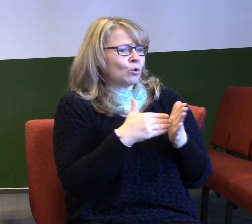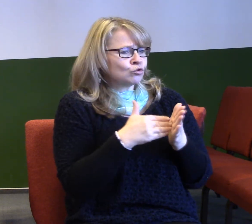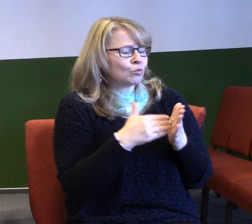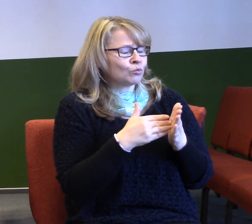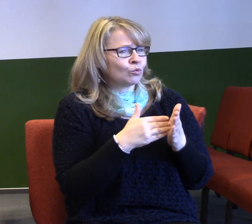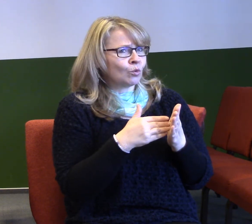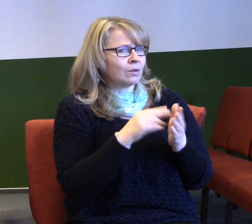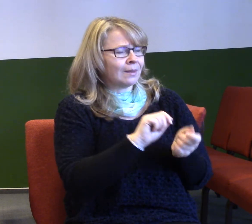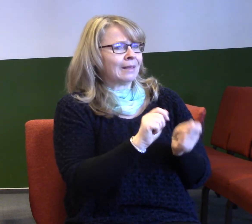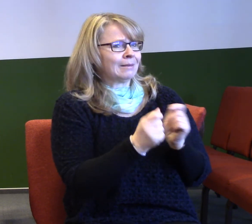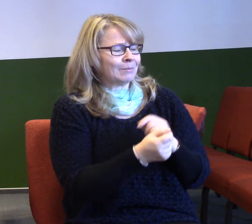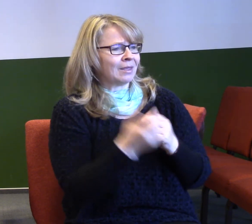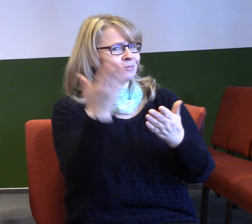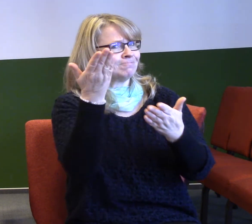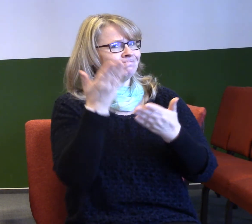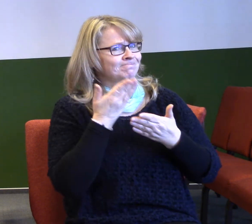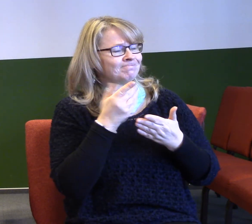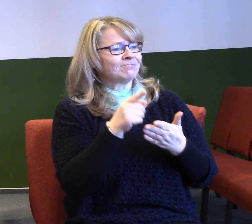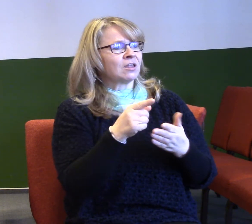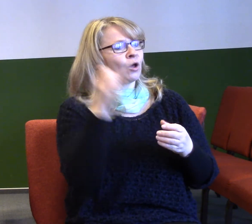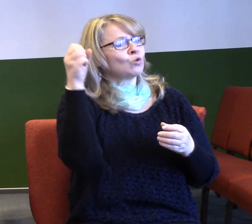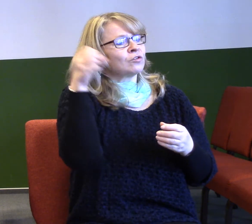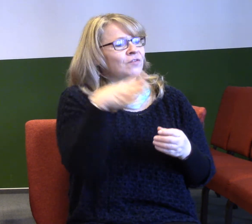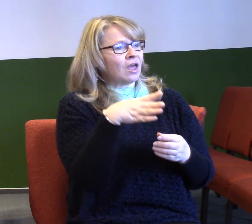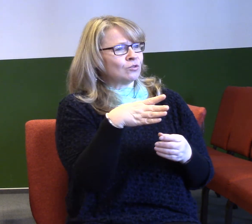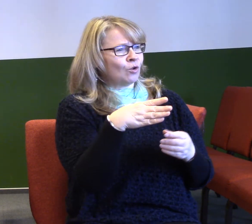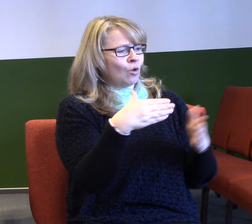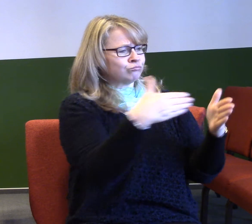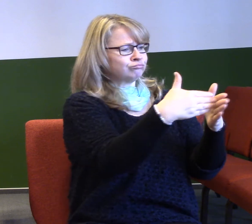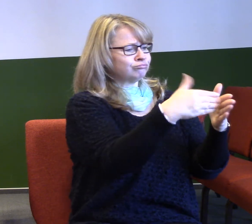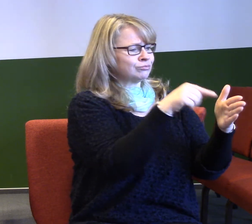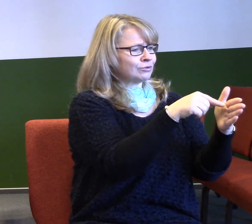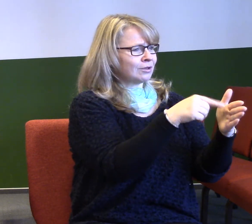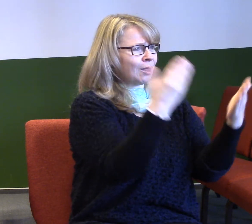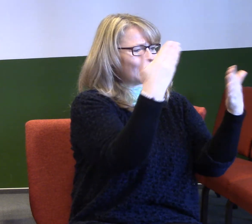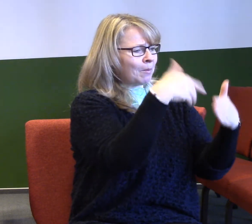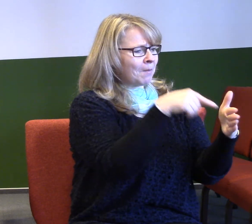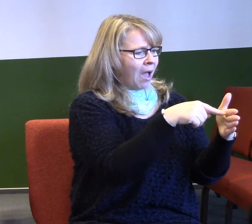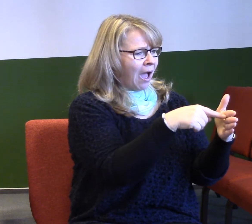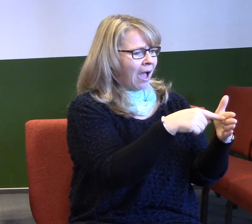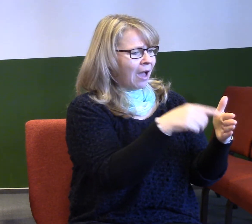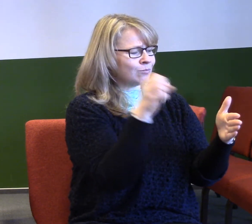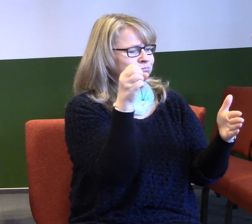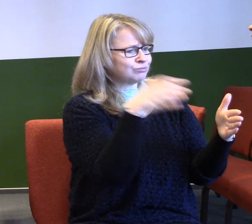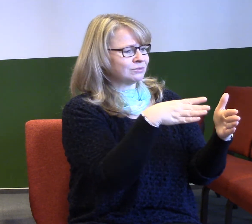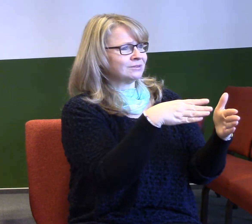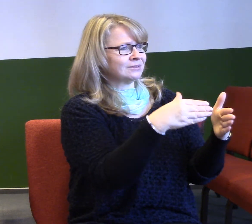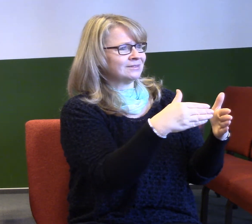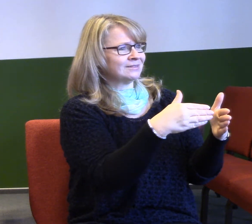slovo stane něčím jako světlo, které posvítí do koutů, kde jsme nechtěli, aby svítilo a modlíme se za odvahu udělat